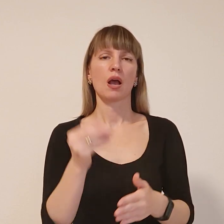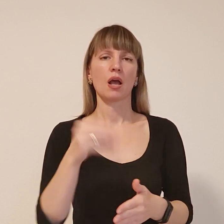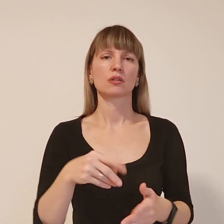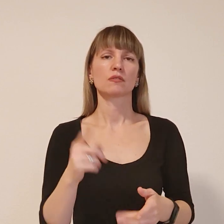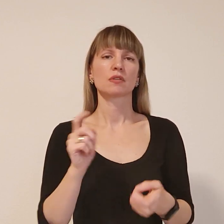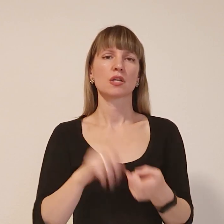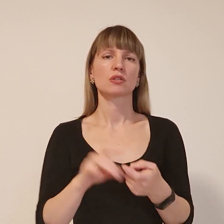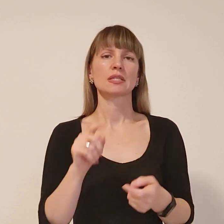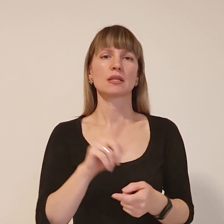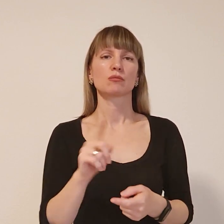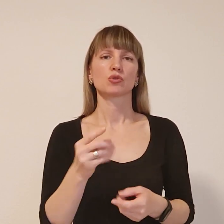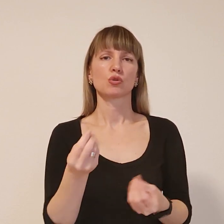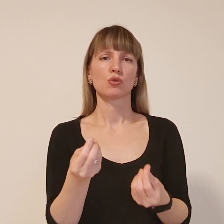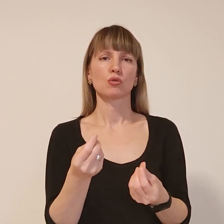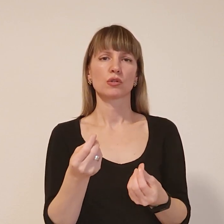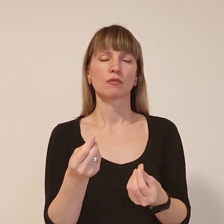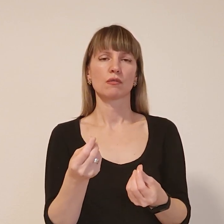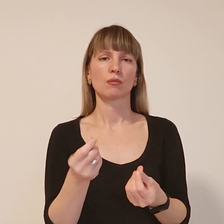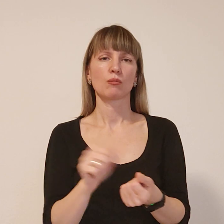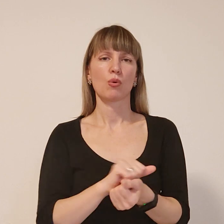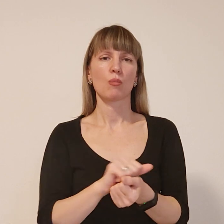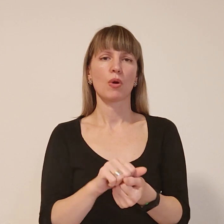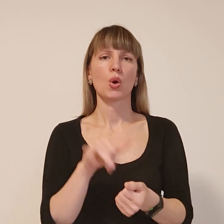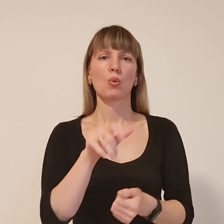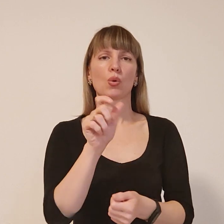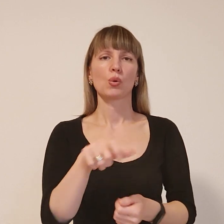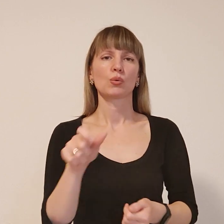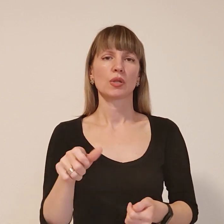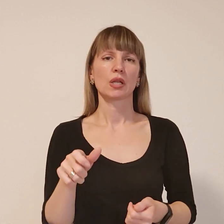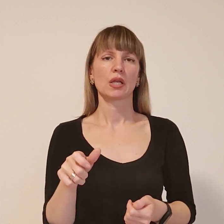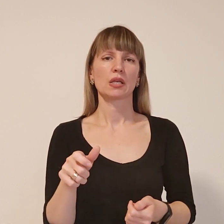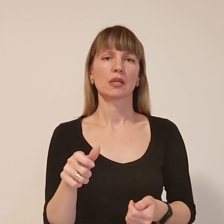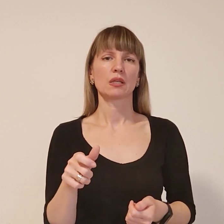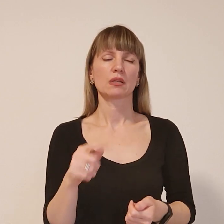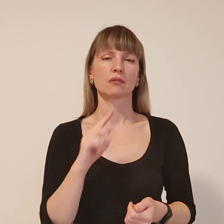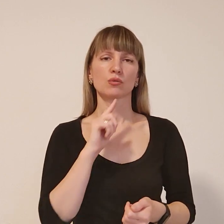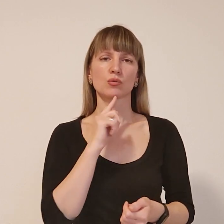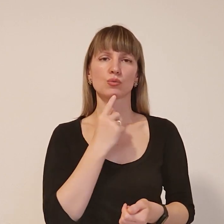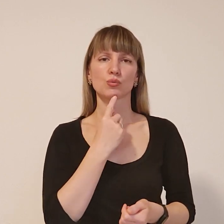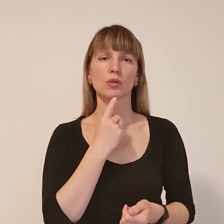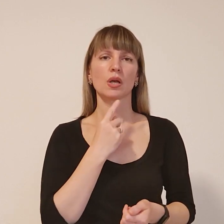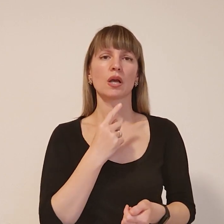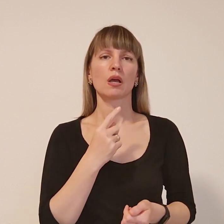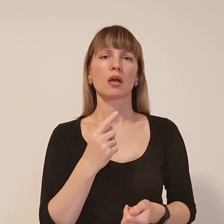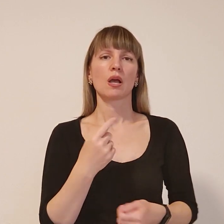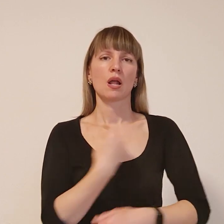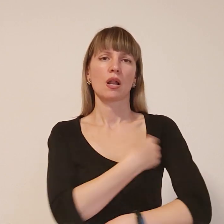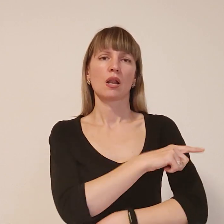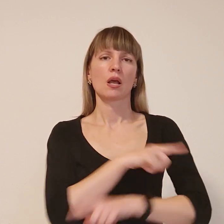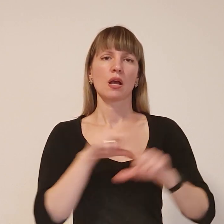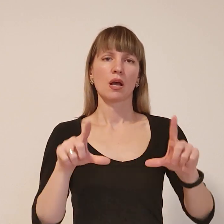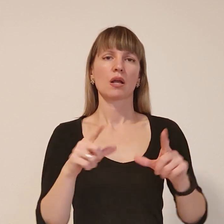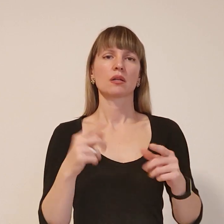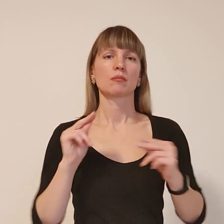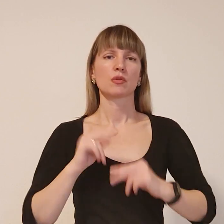сутівкою досить таки скрупно. Лікарня працює в звичному режимі.